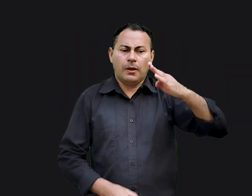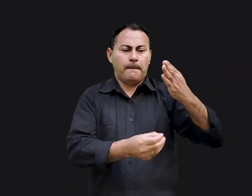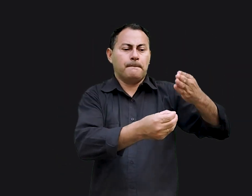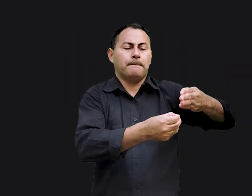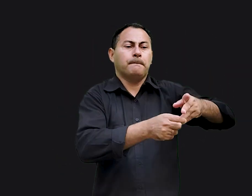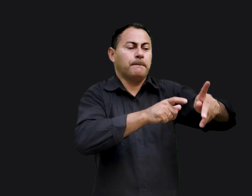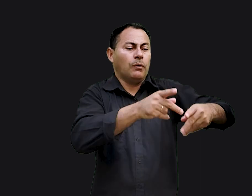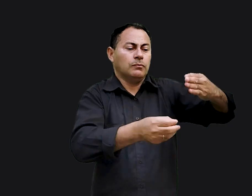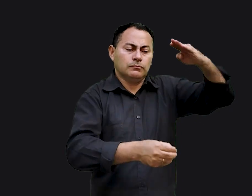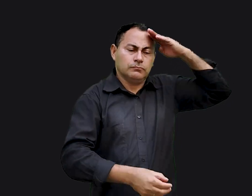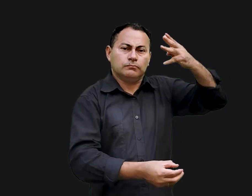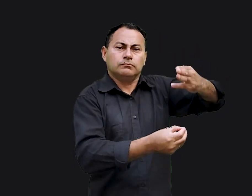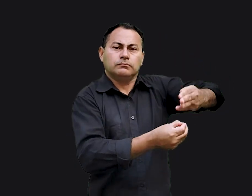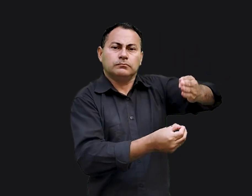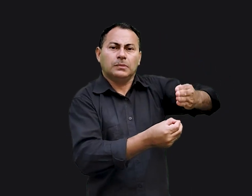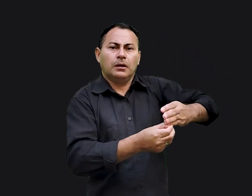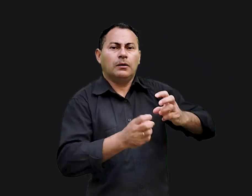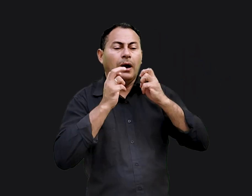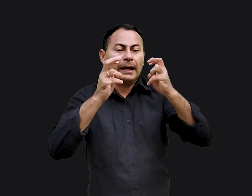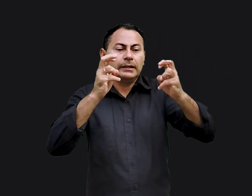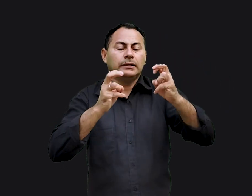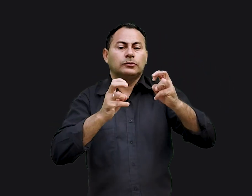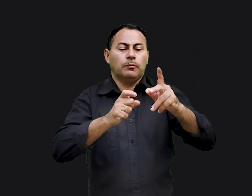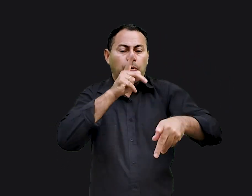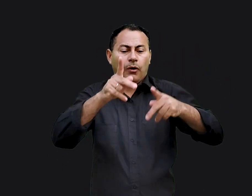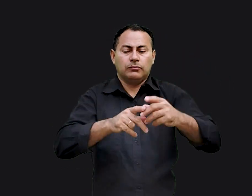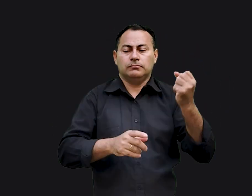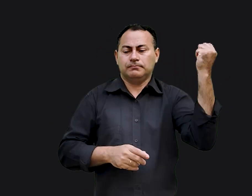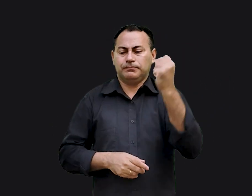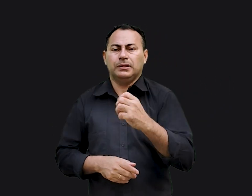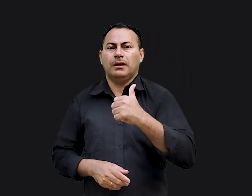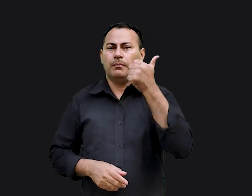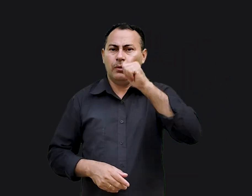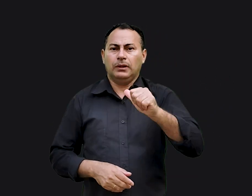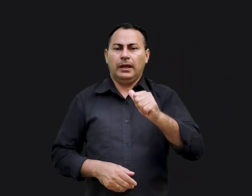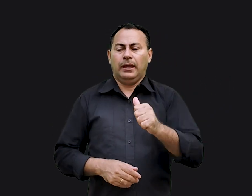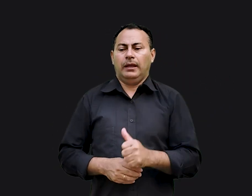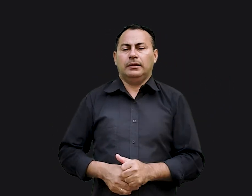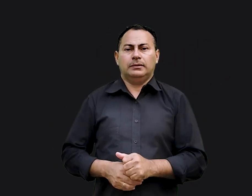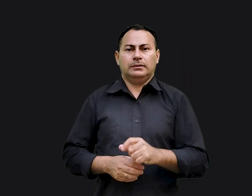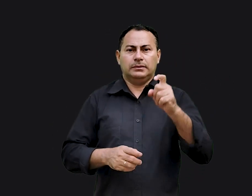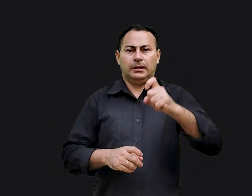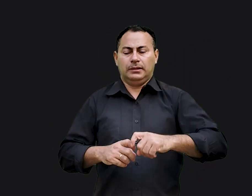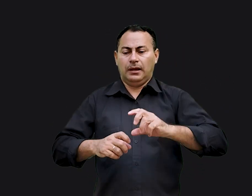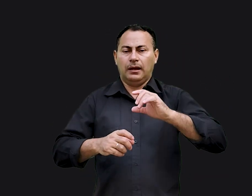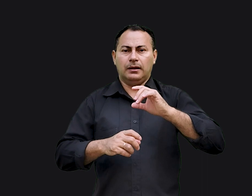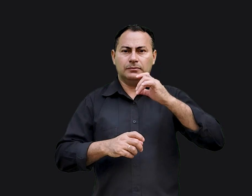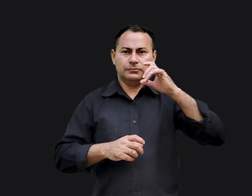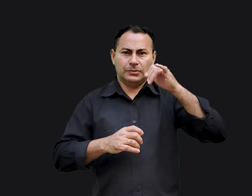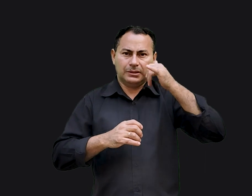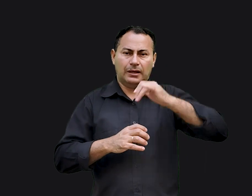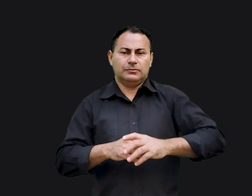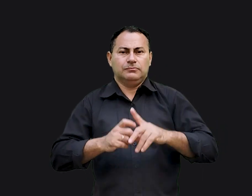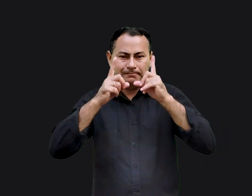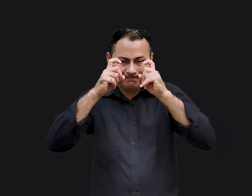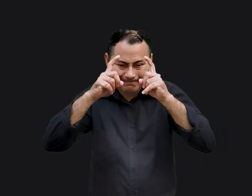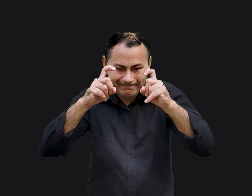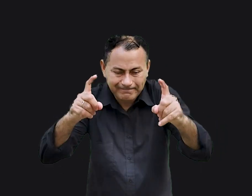exército babilônico, os gritos do povo que estavam sendo assassinados, das mulheres e moças que estavam sendo violentadas.